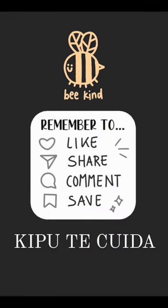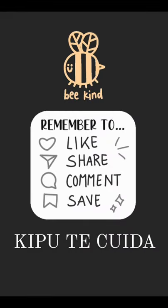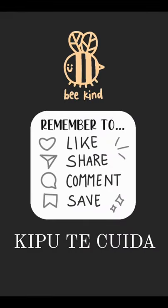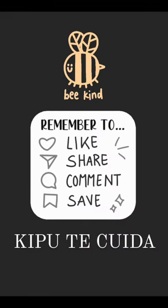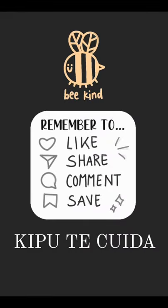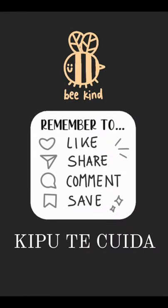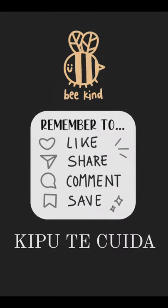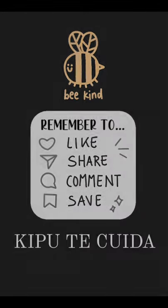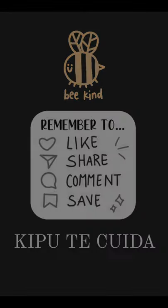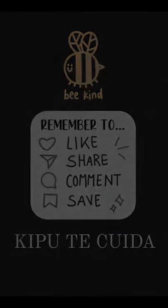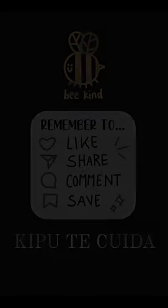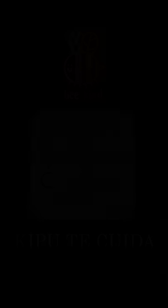Bien. Estar. Estar. Estar. Estar. Gracias.